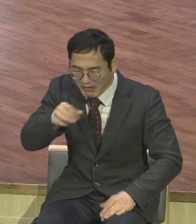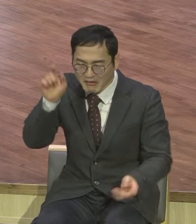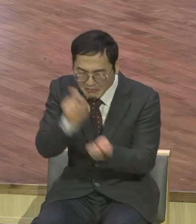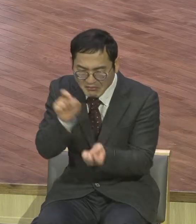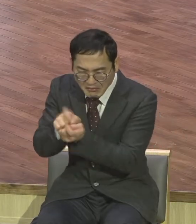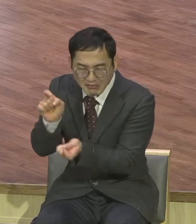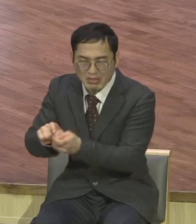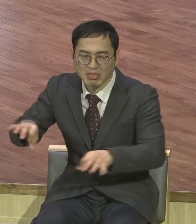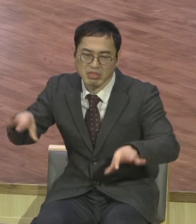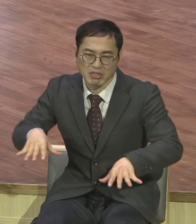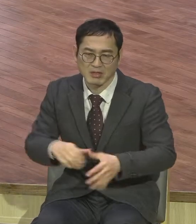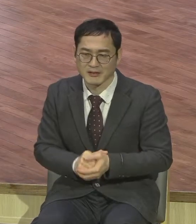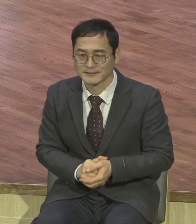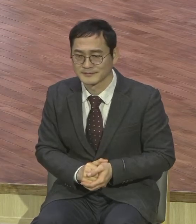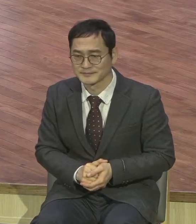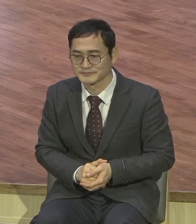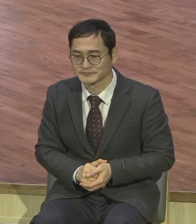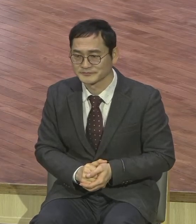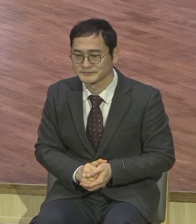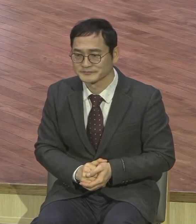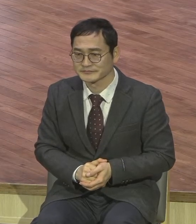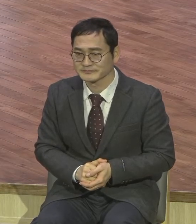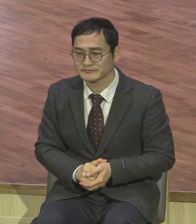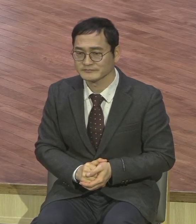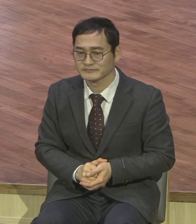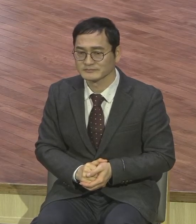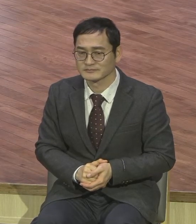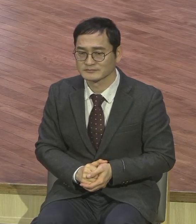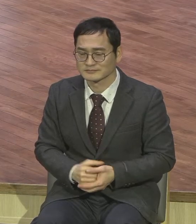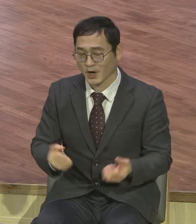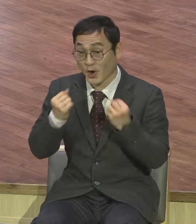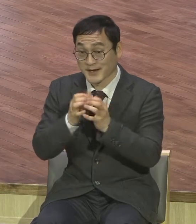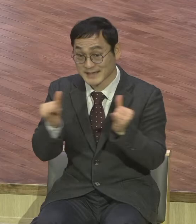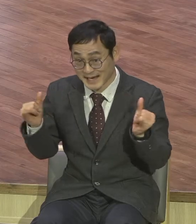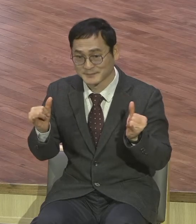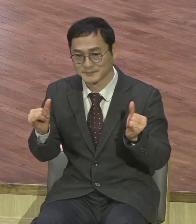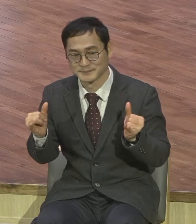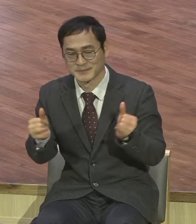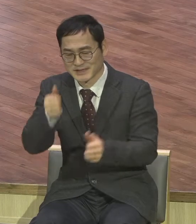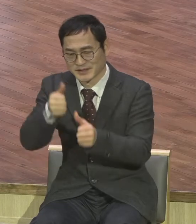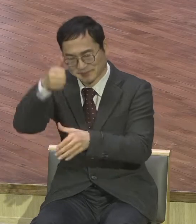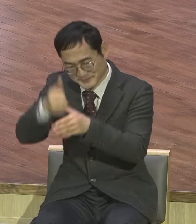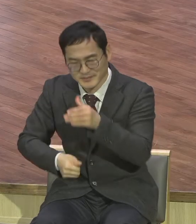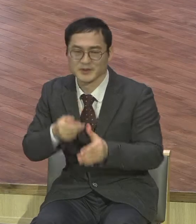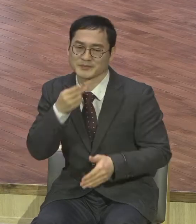건강한 사람은요 시험 안 됩니다. 낙심하고 갈등하고 힘 빠지고 그거 없습니다.